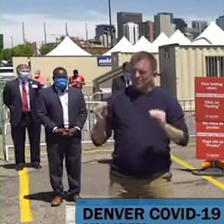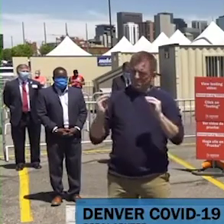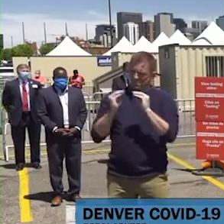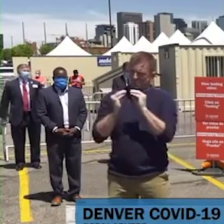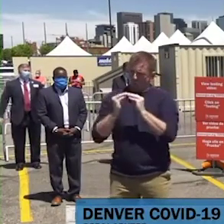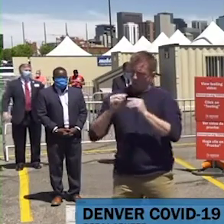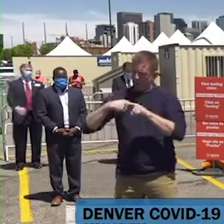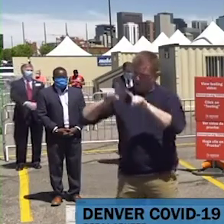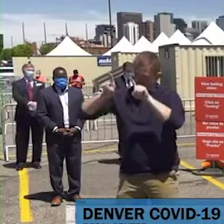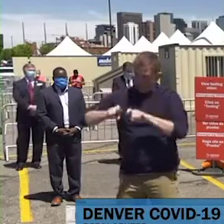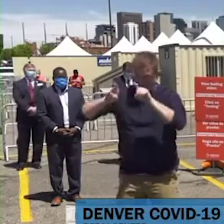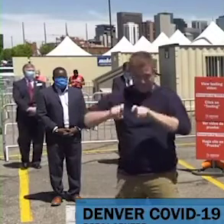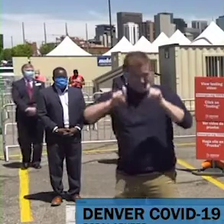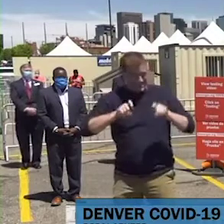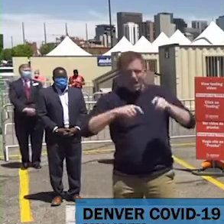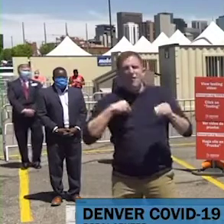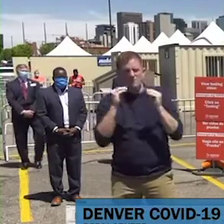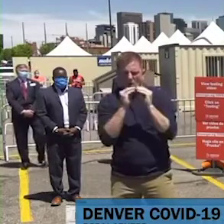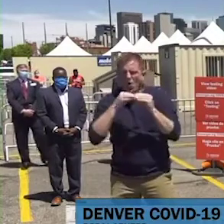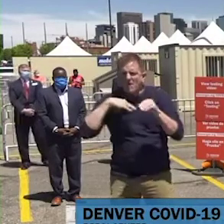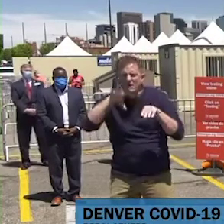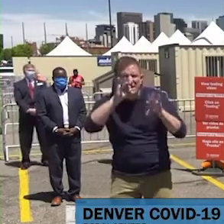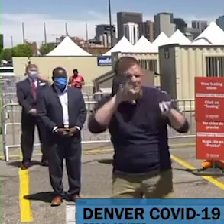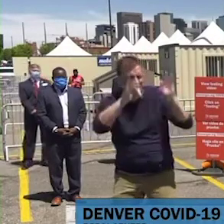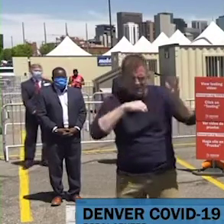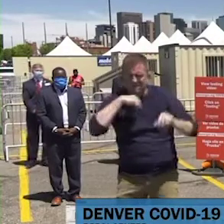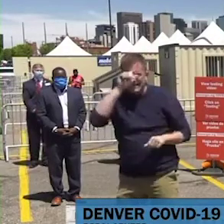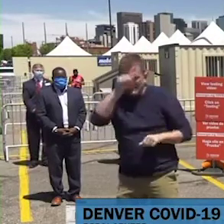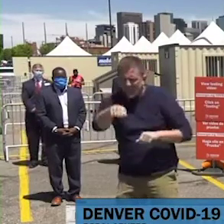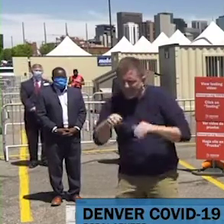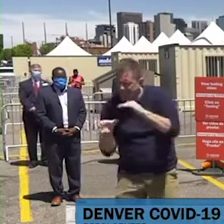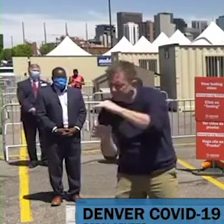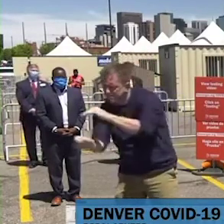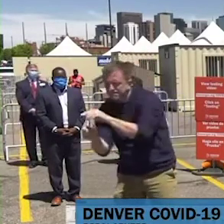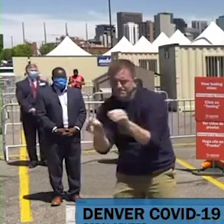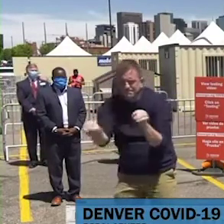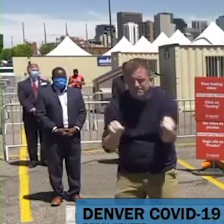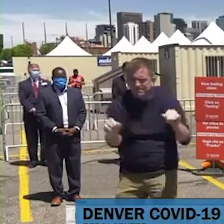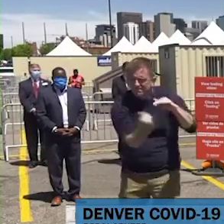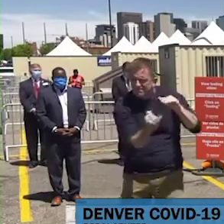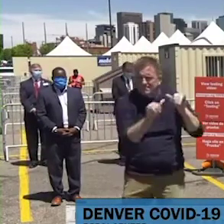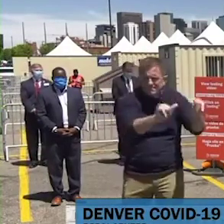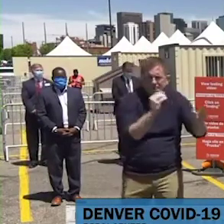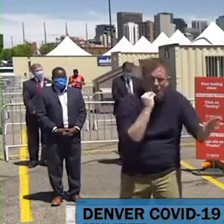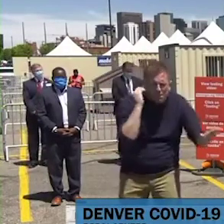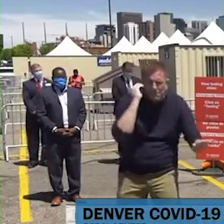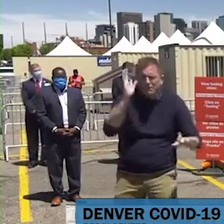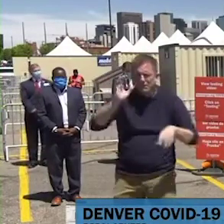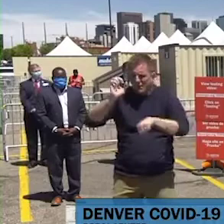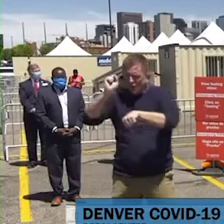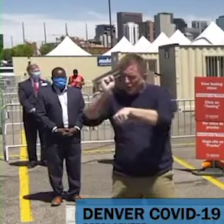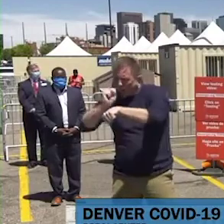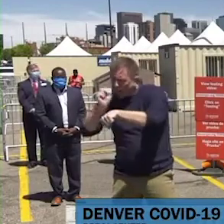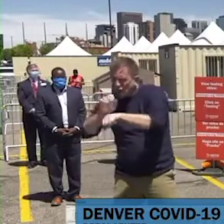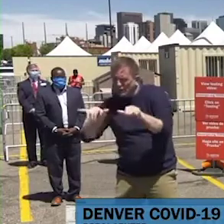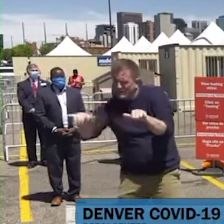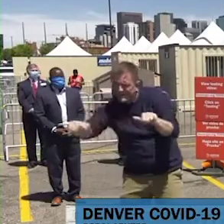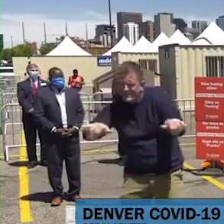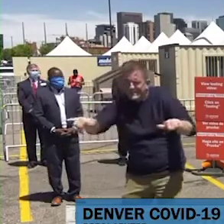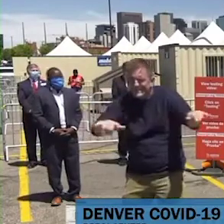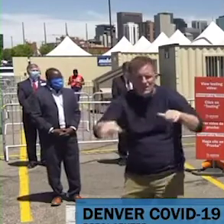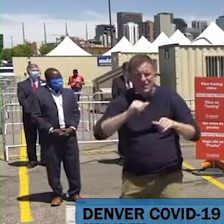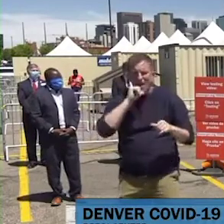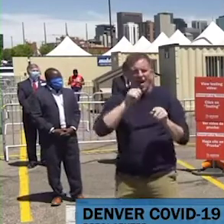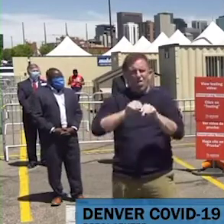y así tener confianza en nuestros hogares y en nuestras áreas laborales para contener los brotes de infección. El abrir nuestra economía en una manera